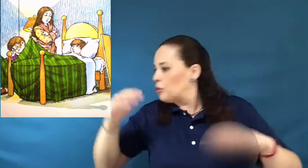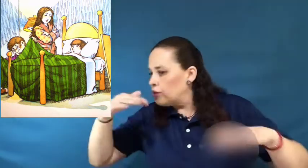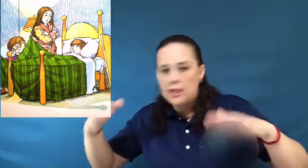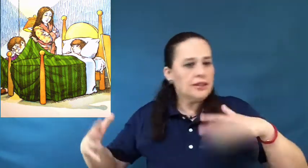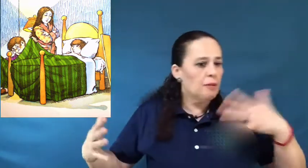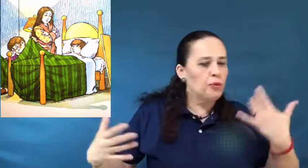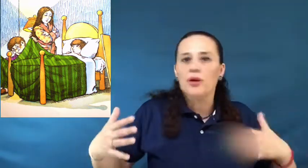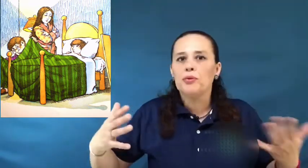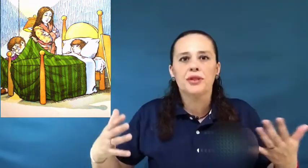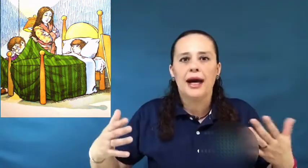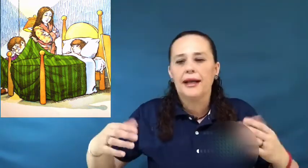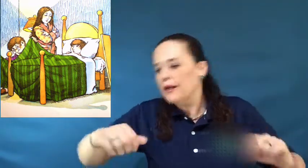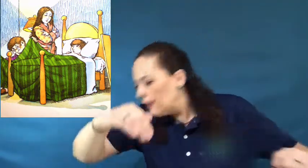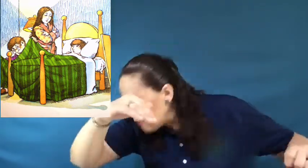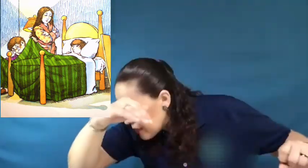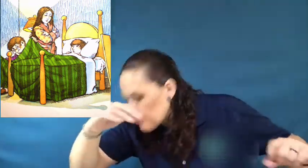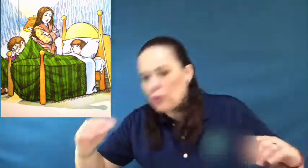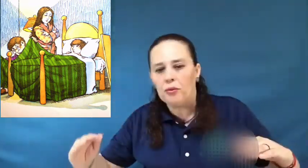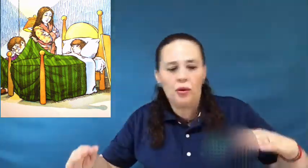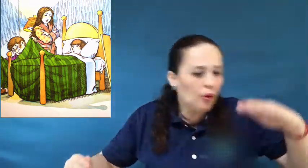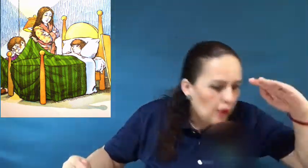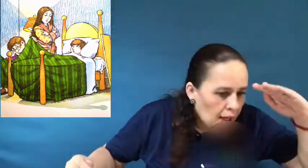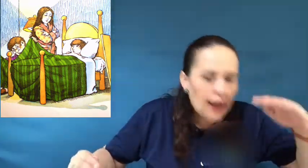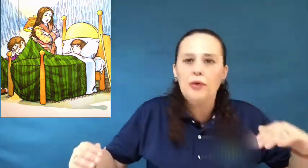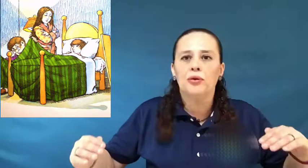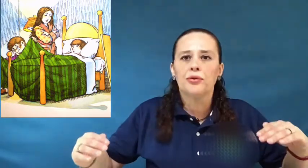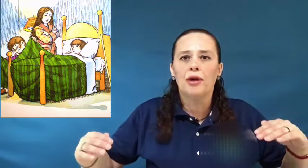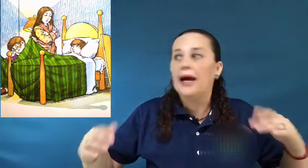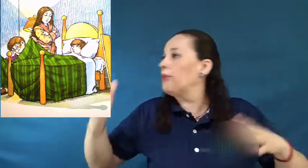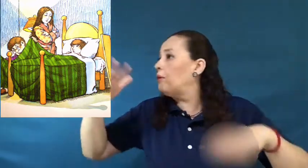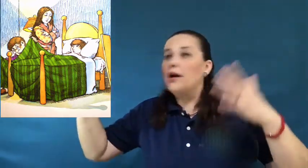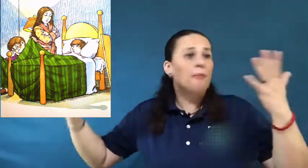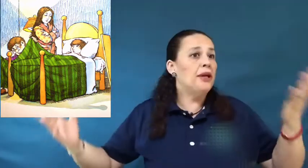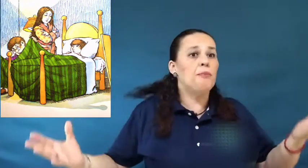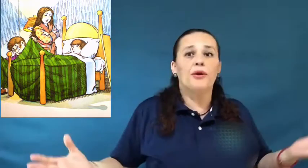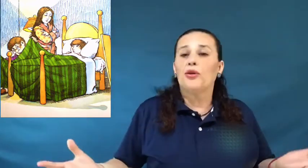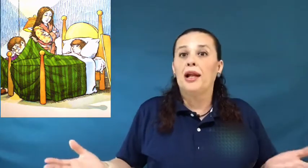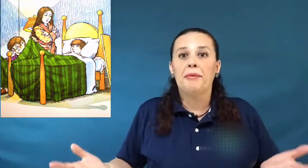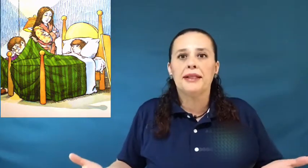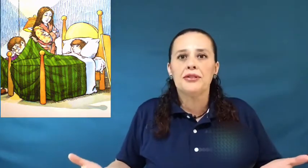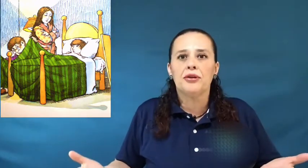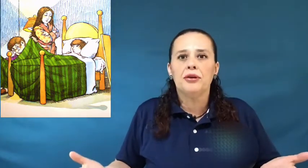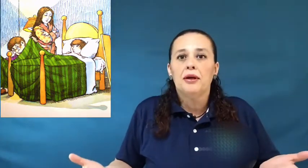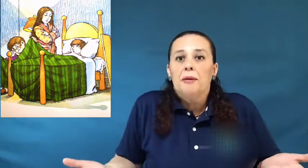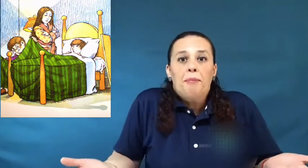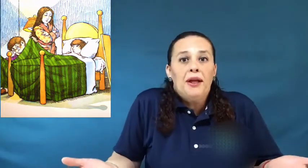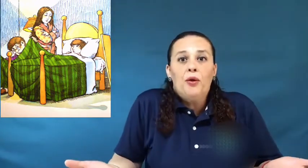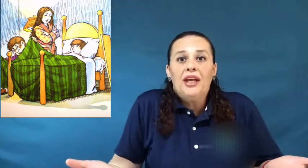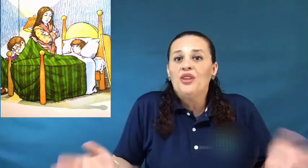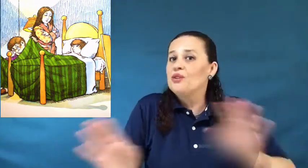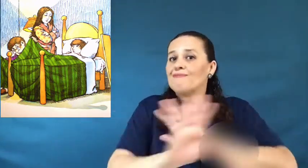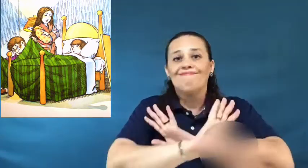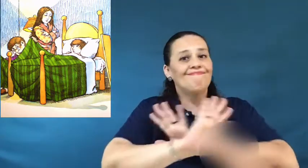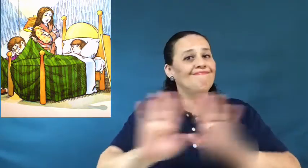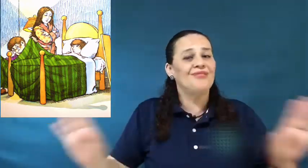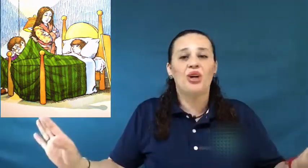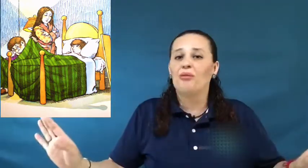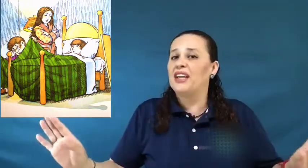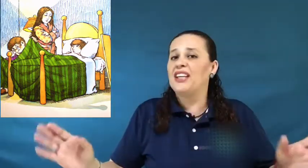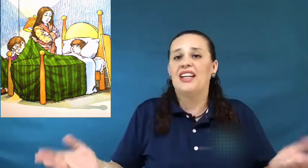se puso a buscar y se asomó al otro lado. Vieron por toda la habitación, pero ellos no veían